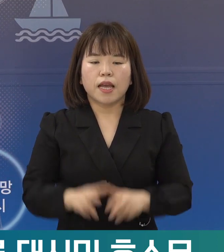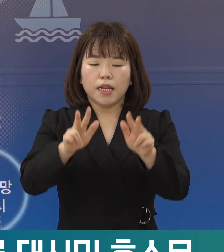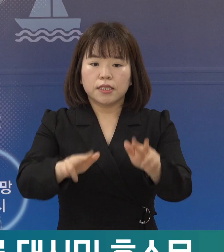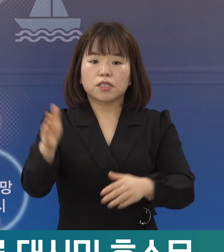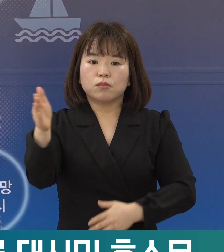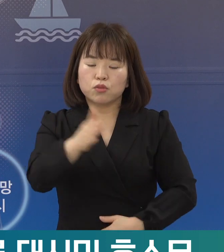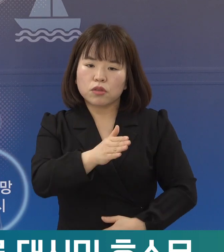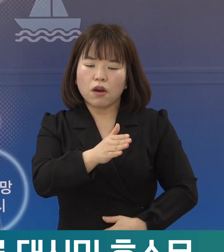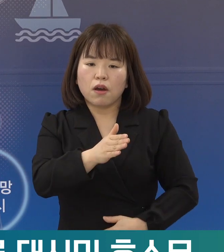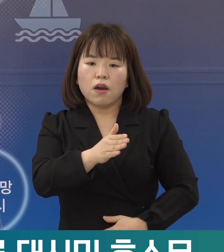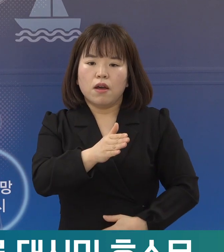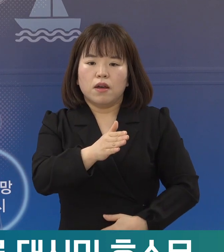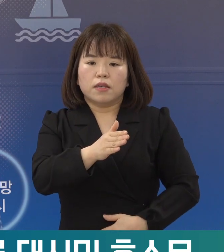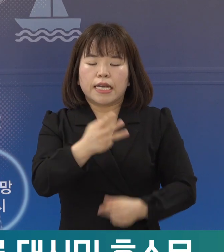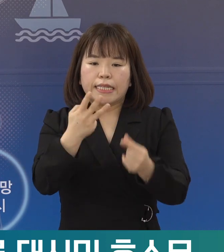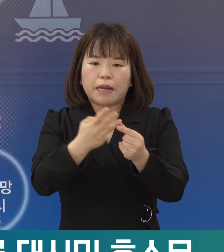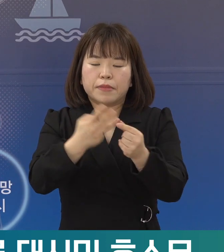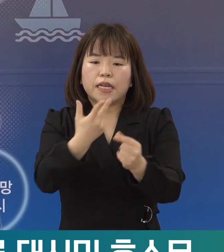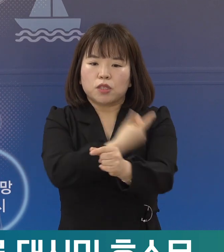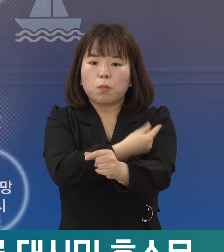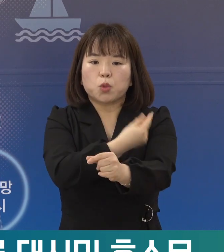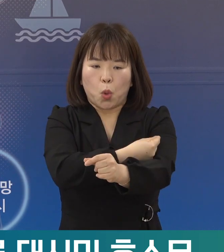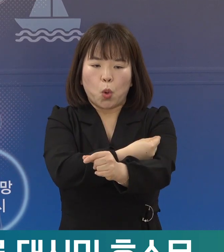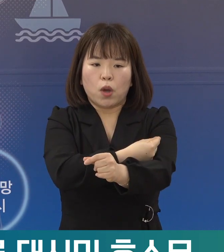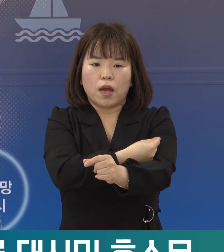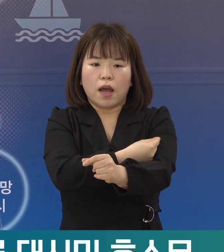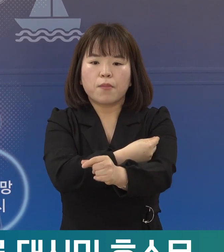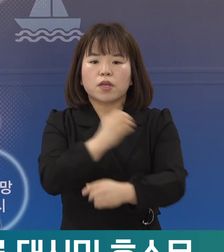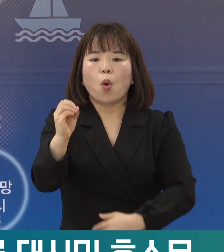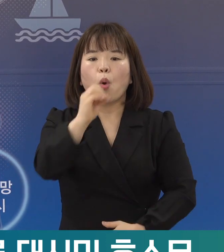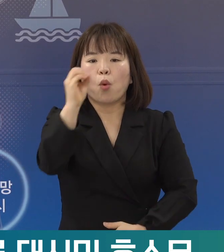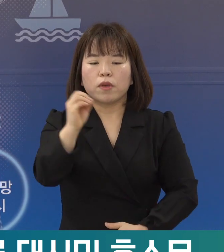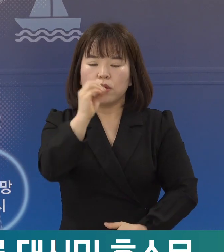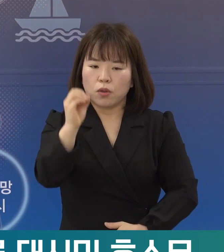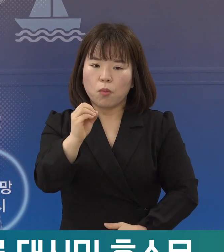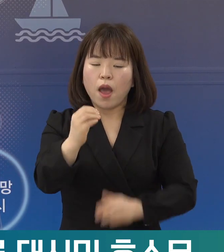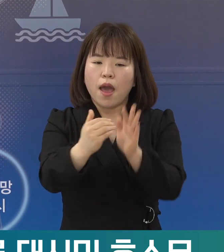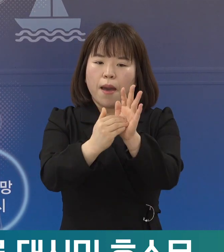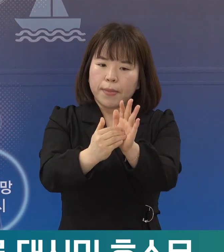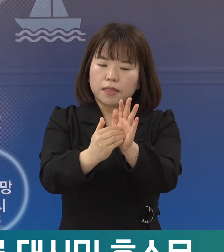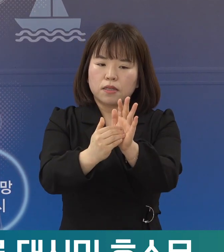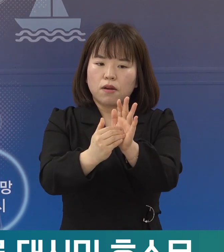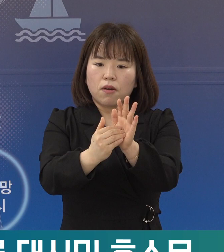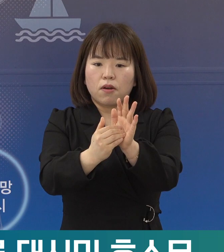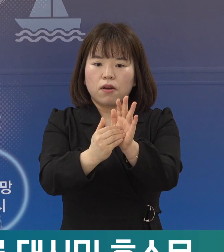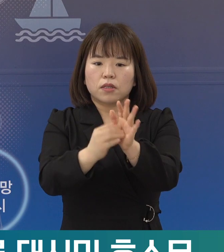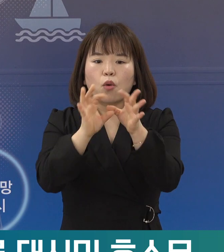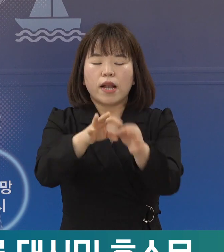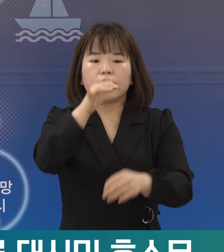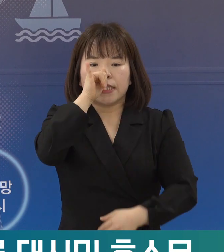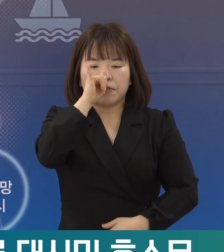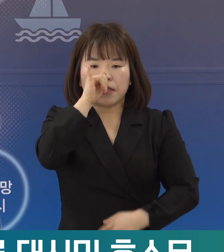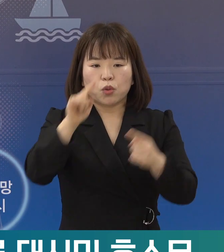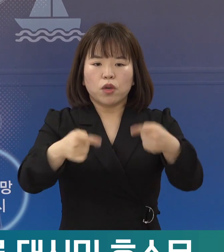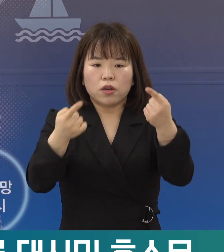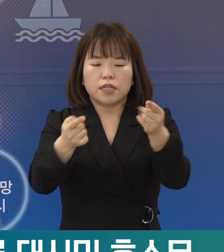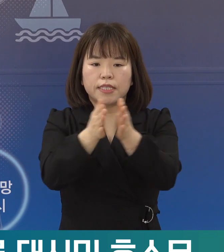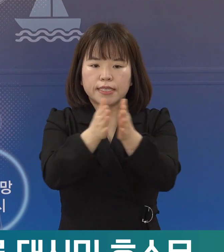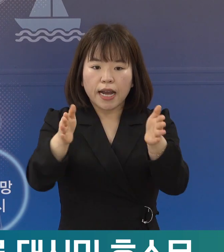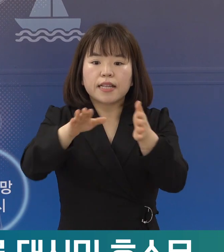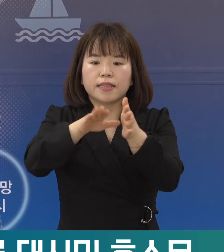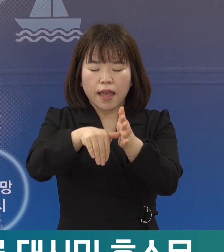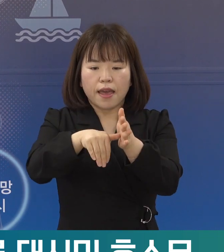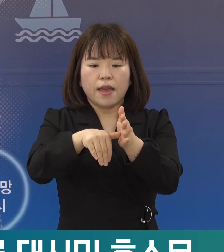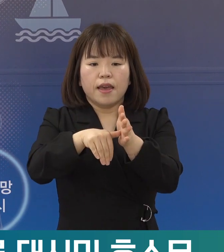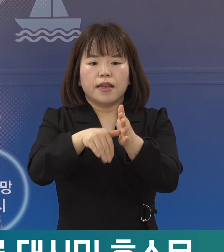지금부터 속도감 있는 3차 접종이 오미크론 방역 성패를 좌우합니다. 특히 설 연휴가 시작되는 이때